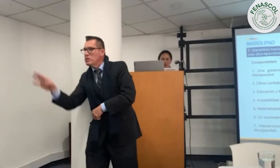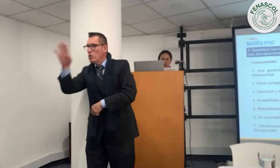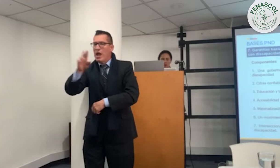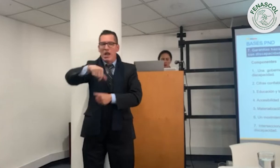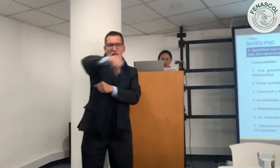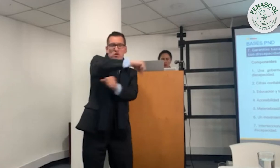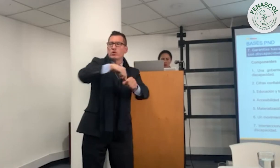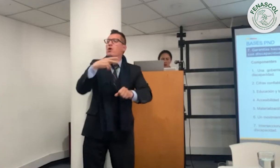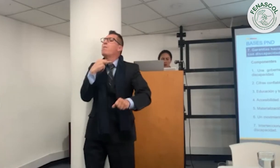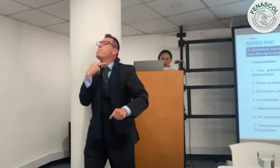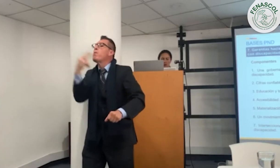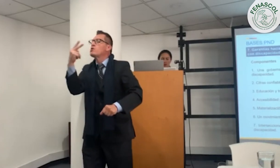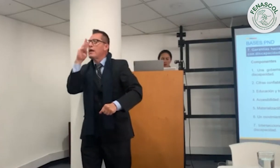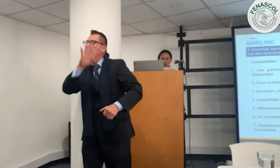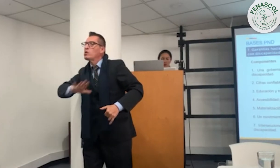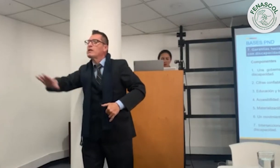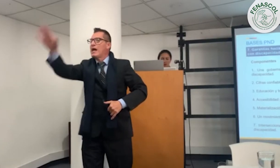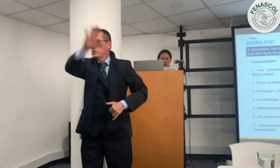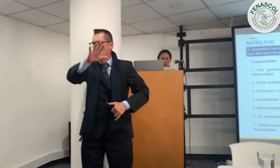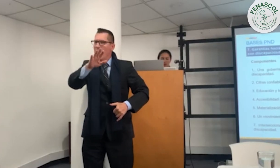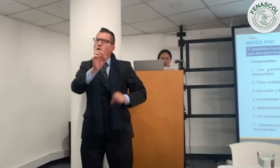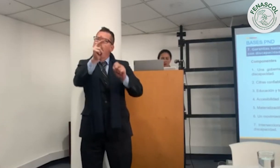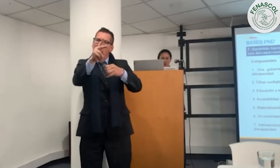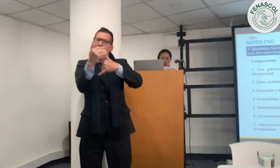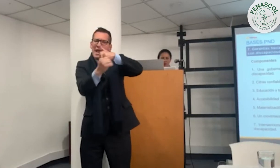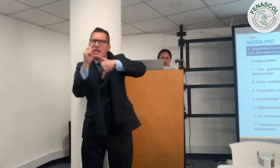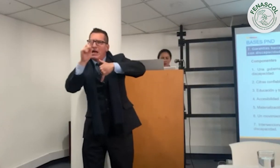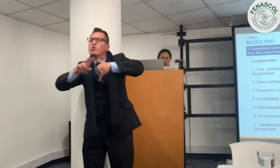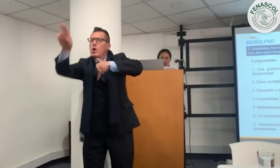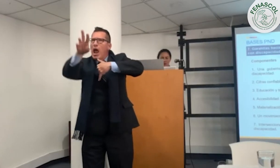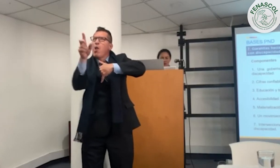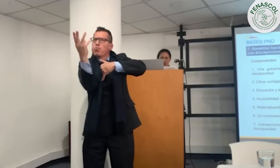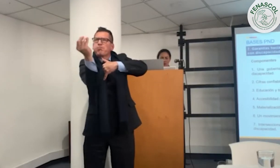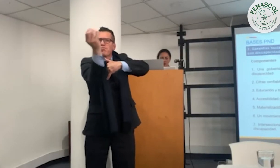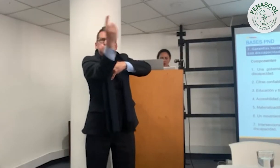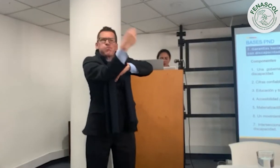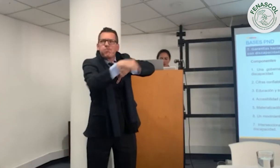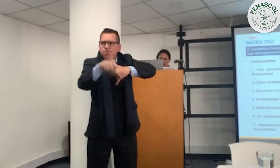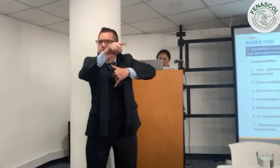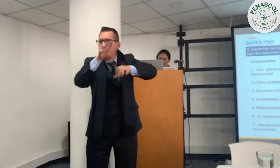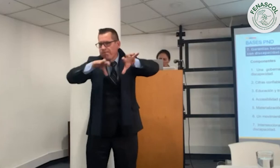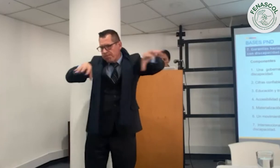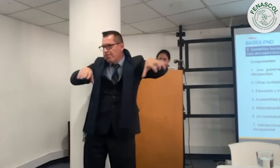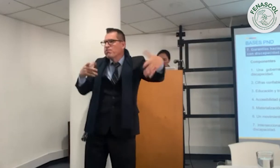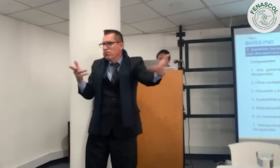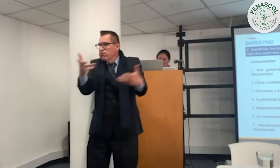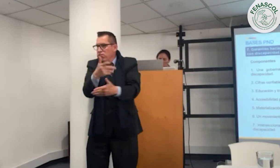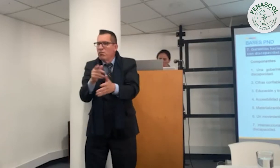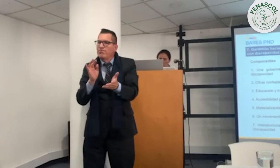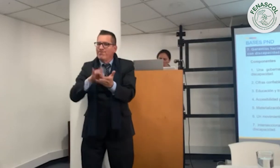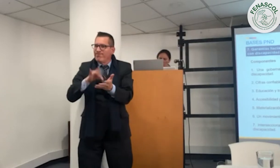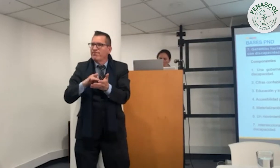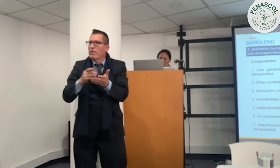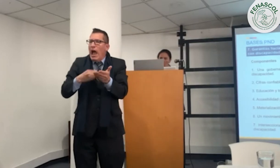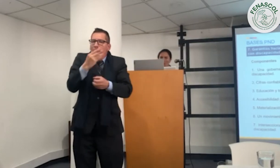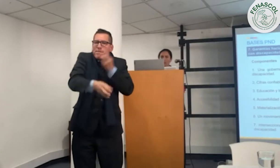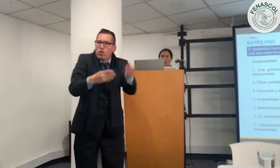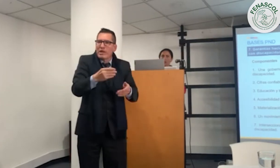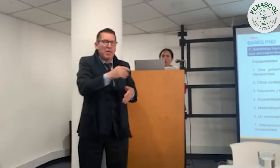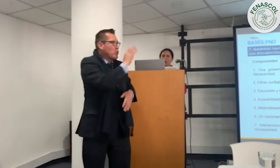que recogemos las voces de los diferentes grupos regionales de discapacidad de Colombia. Nosotros podemos apoyar estos